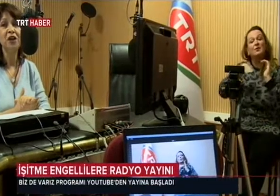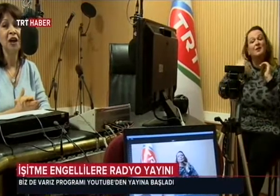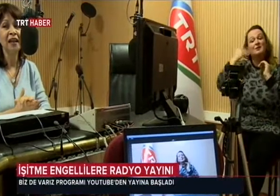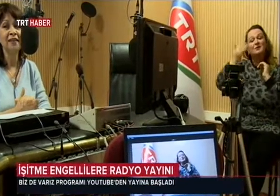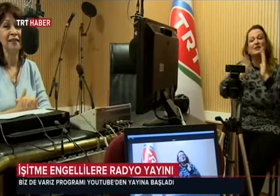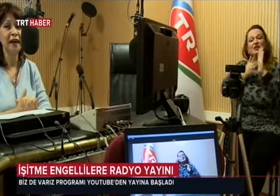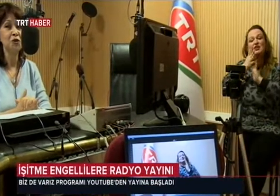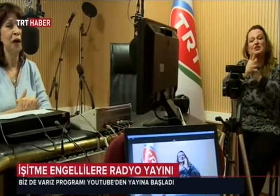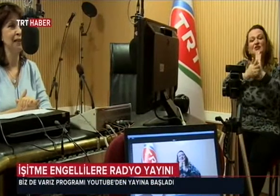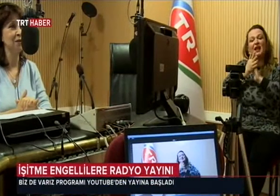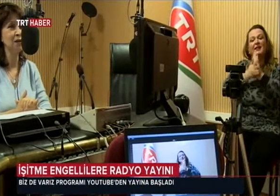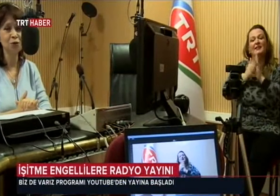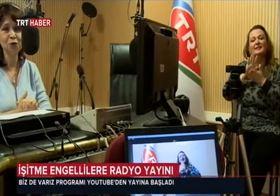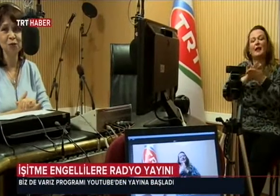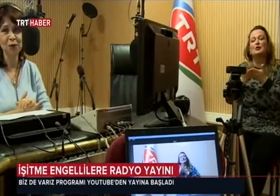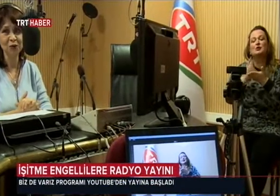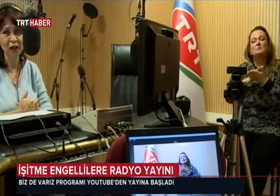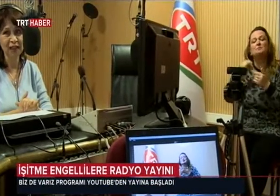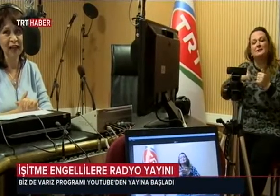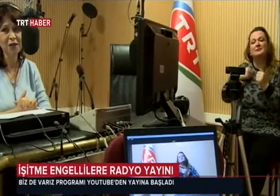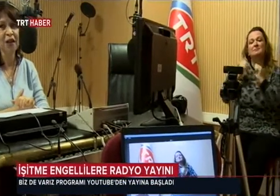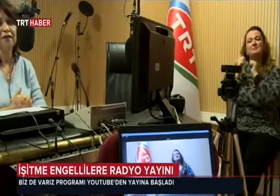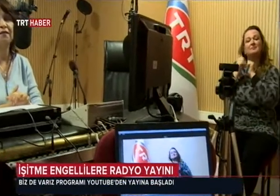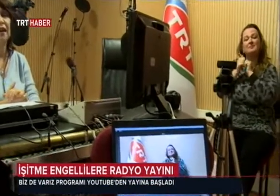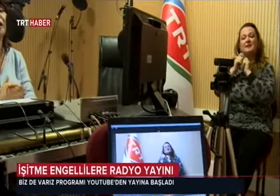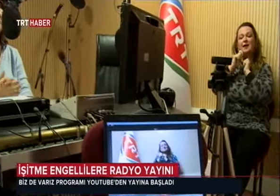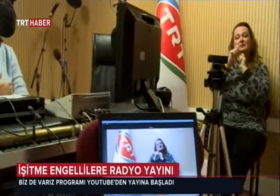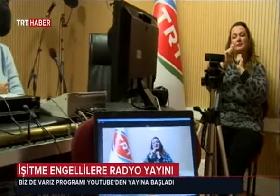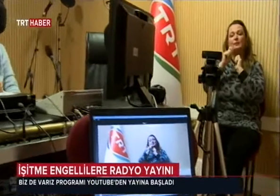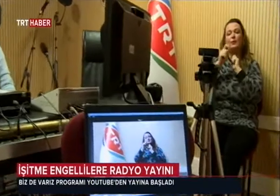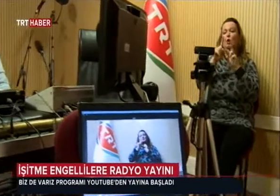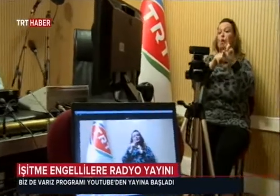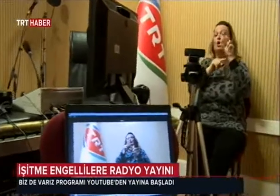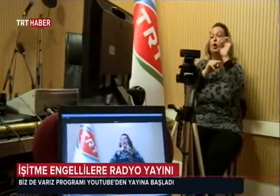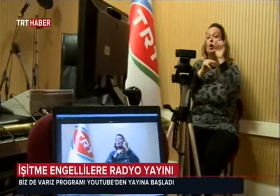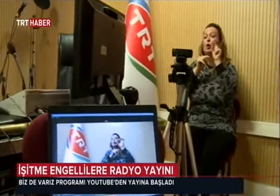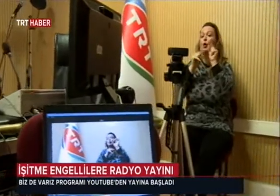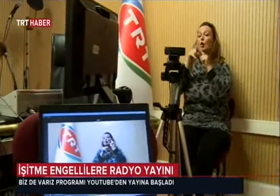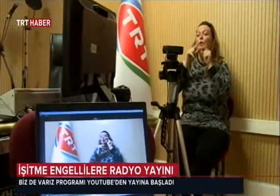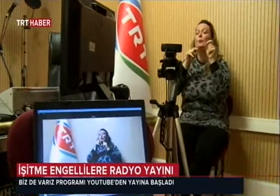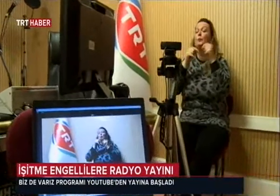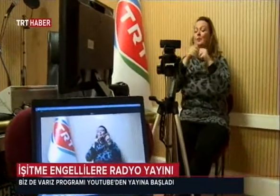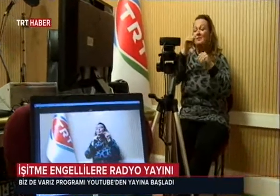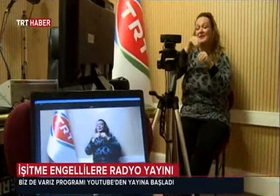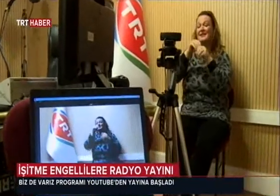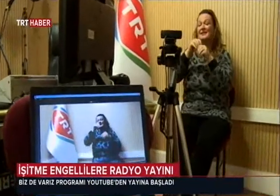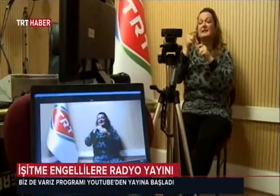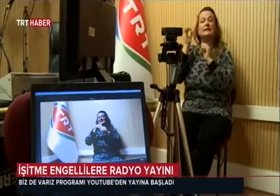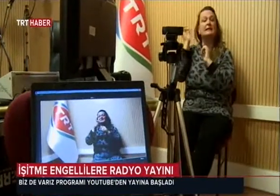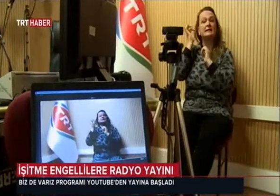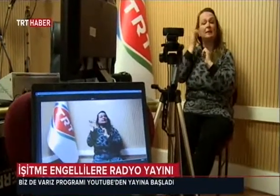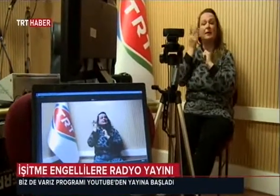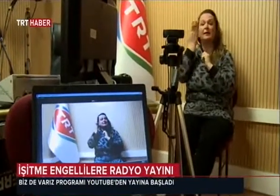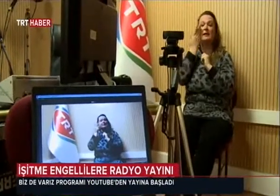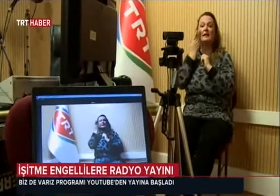işaret dili tercümanlarımız stüdyomuzda olacaklar ve YouTube'dan programımızı izleme ve dinleme